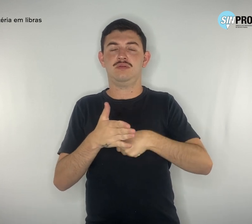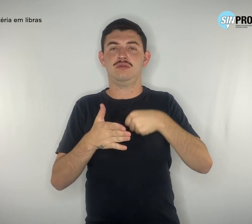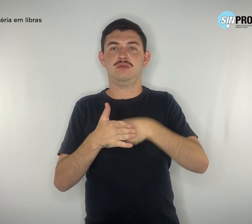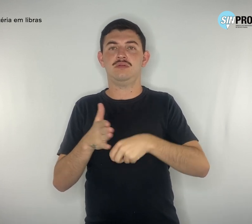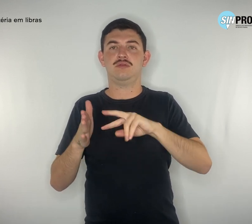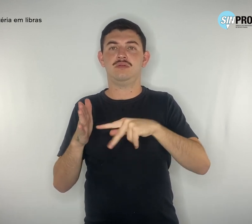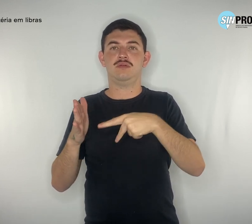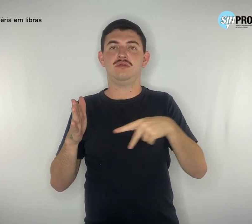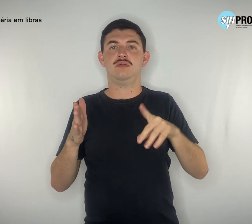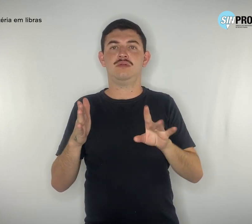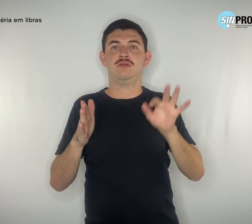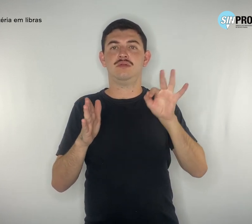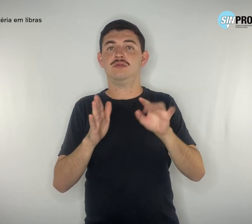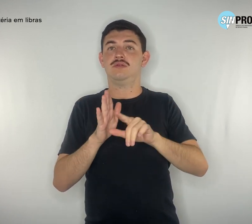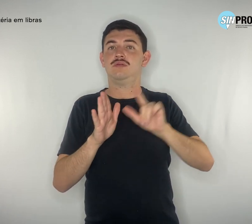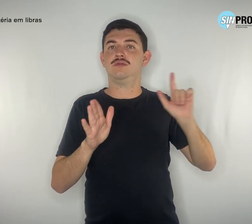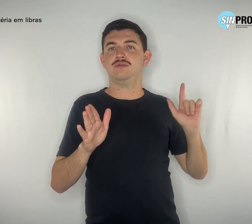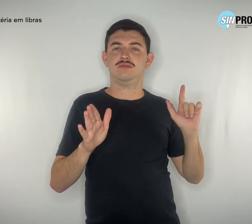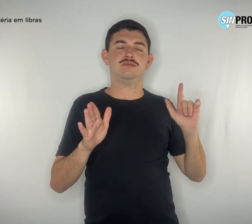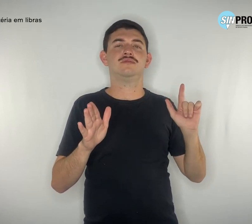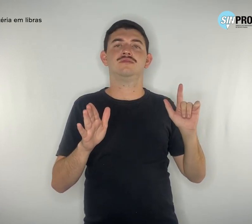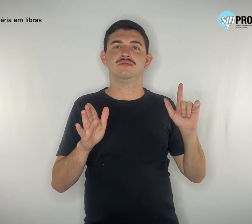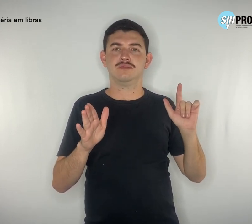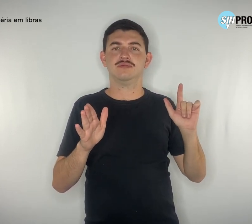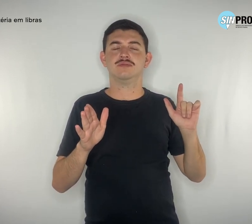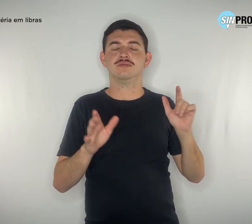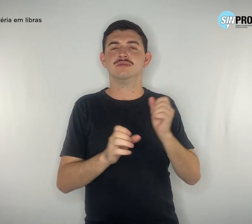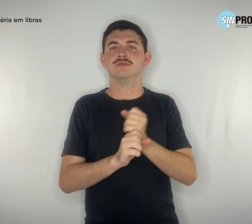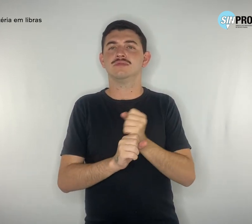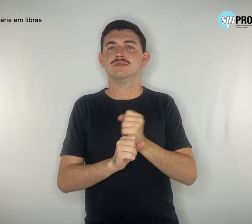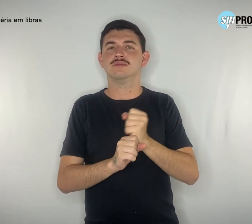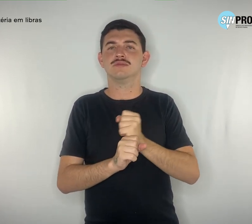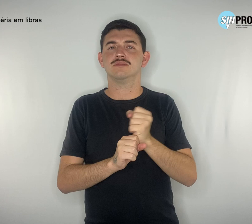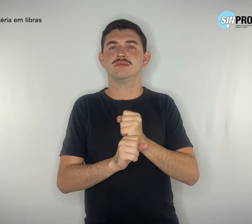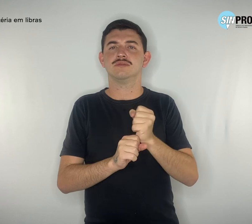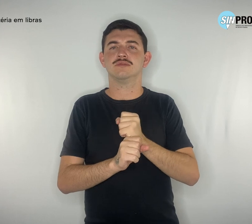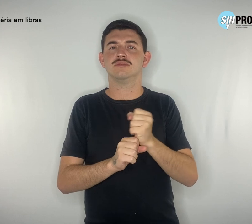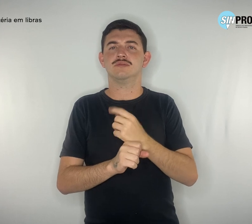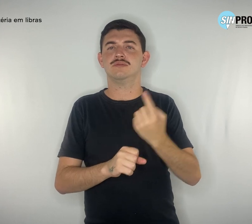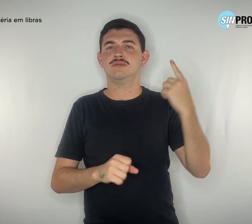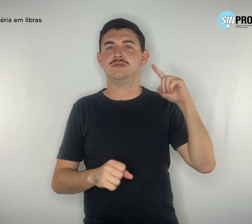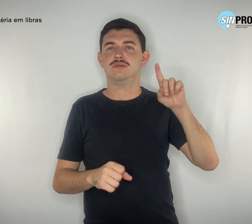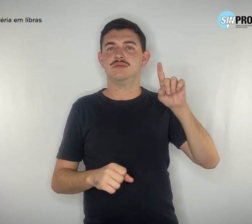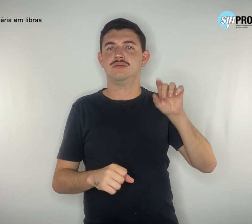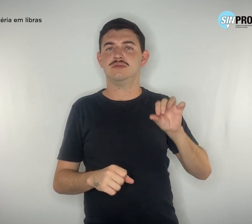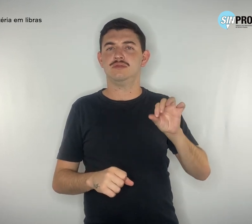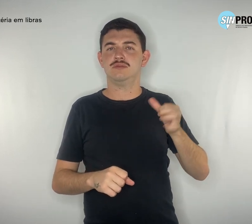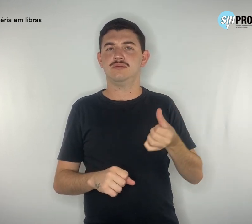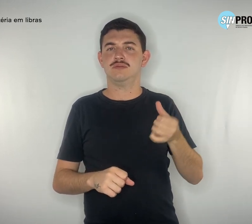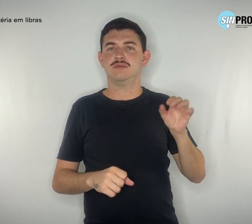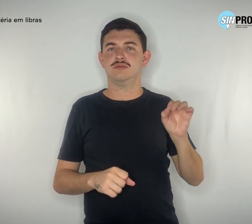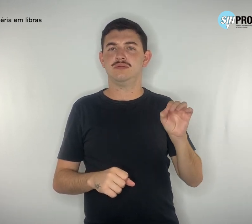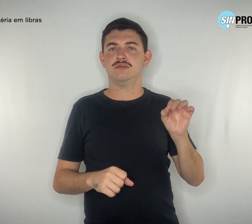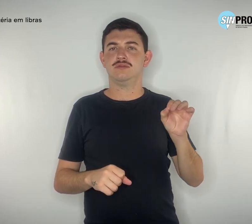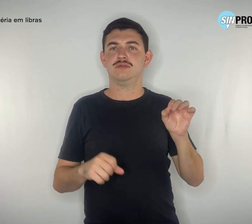Professores, ainda das décadas de 1960-1970.